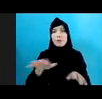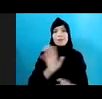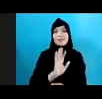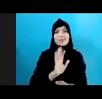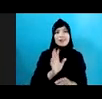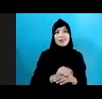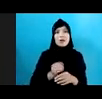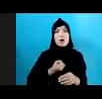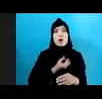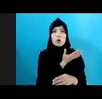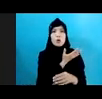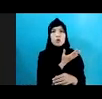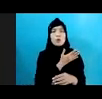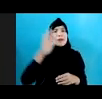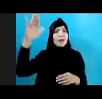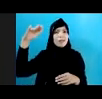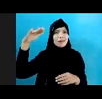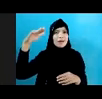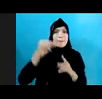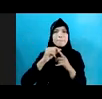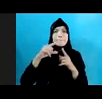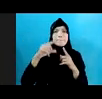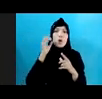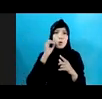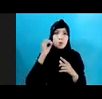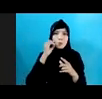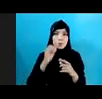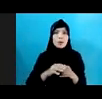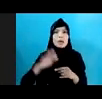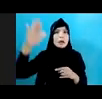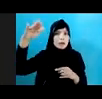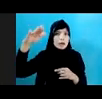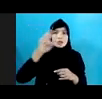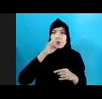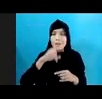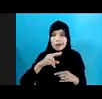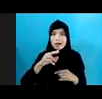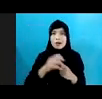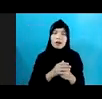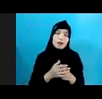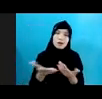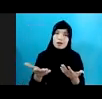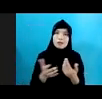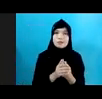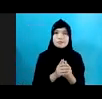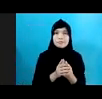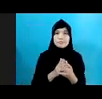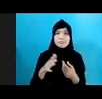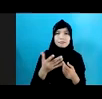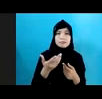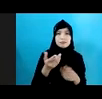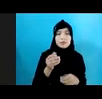Kakak Saudara Pacar Orang Tadi Kenal Dari Kinerja Sakti Peksos Sepanjang 2019